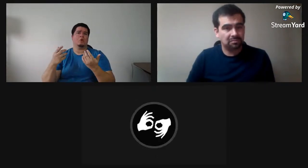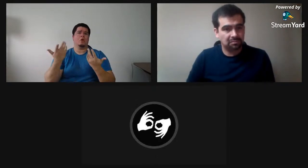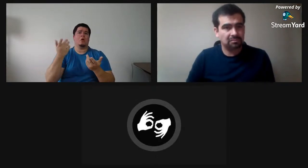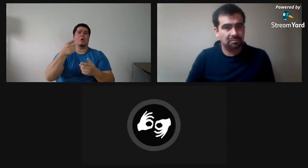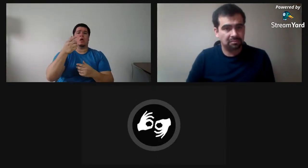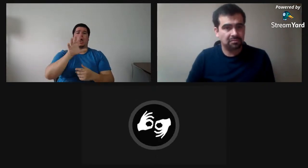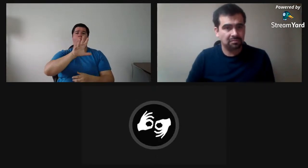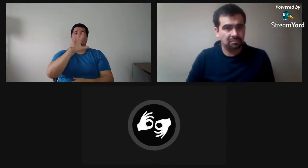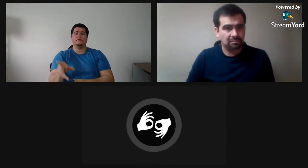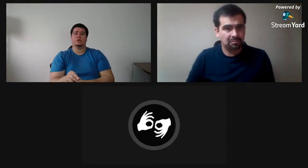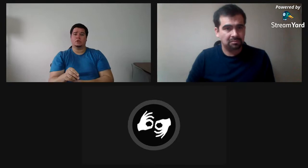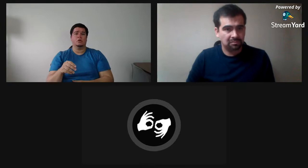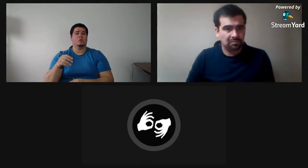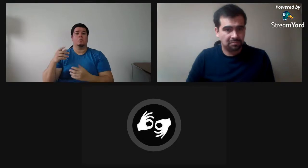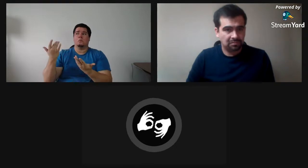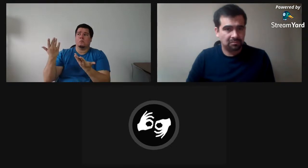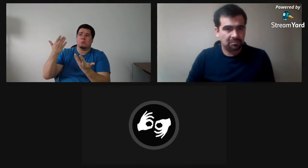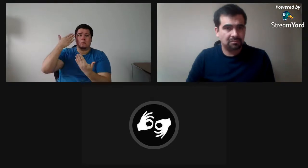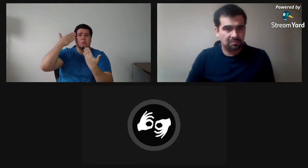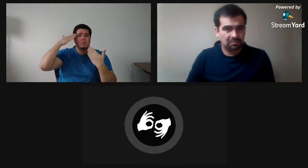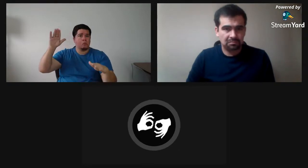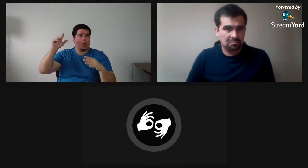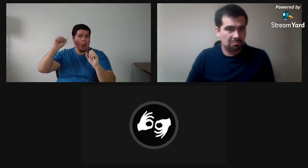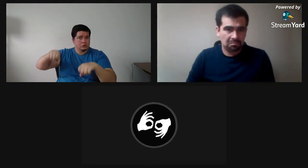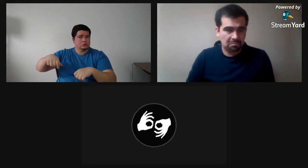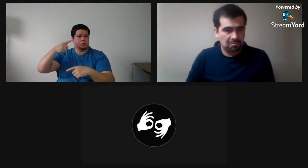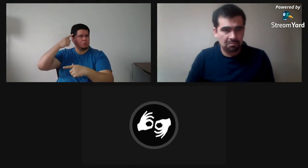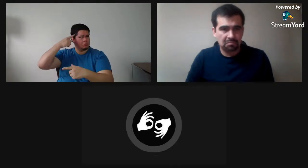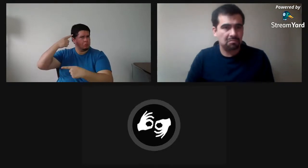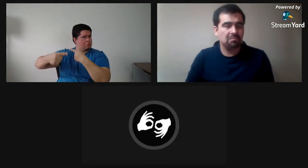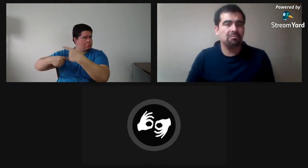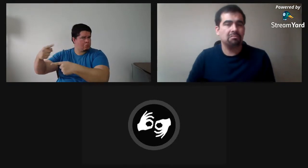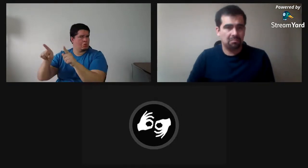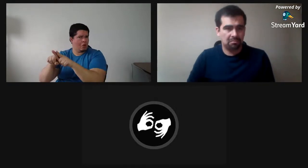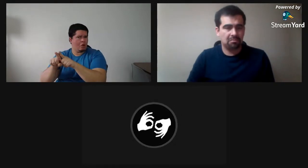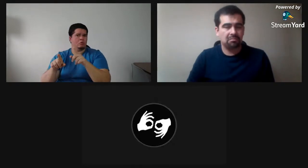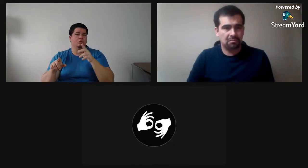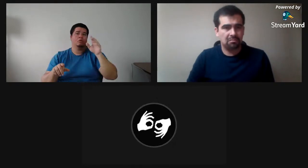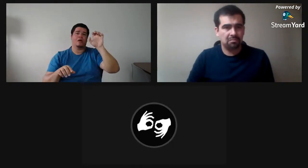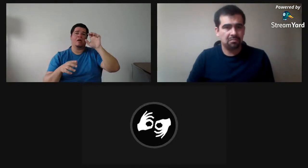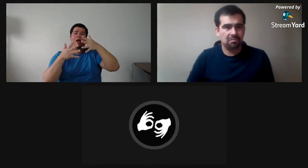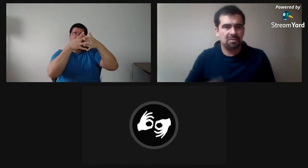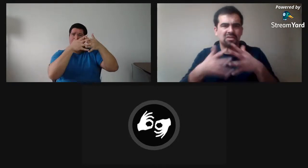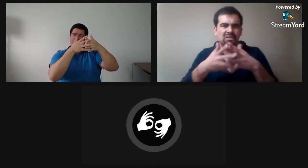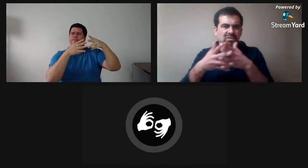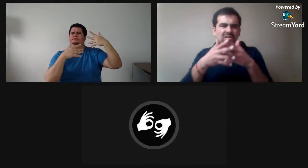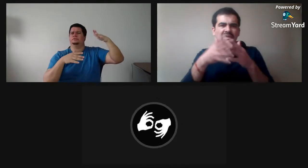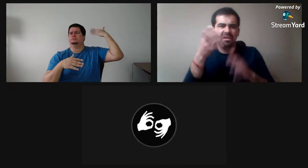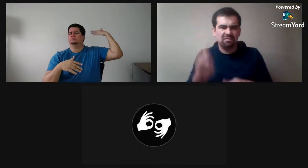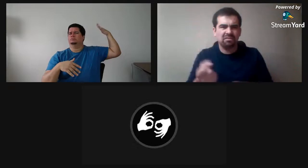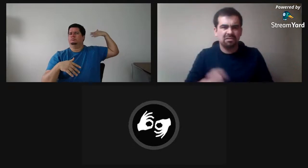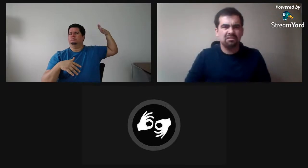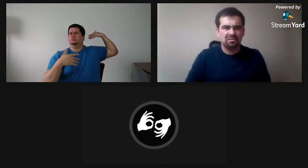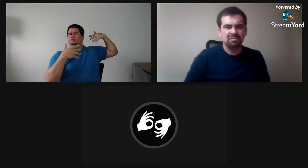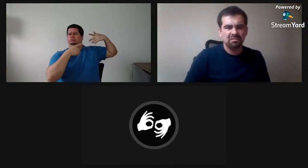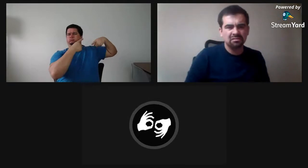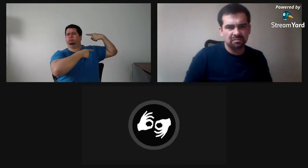Algunos años antes también ellos ya han avanzado. En África, no lo sé, en Estados